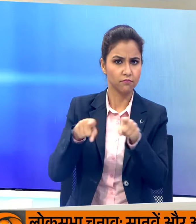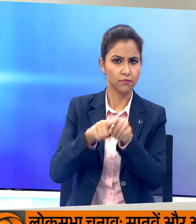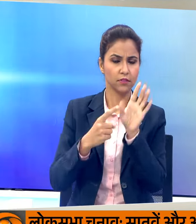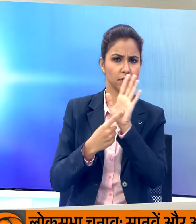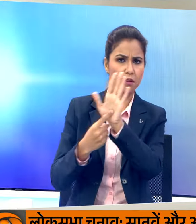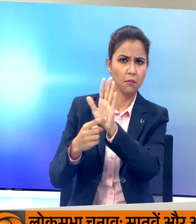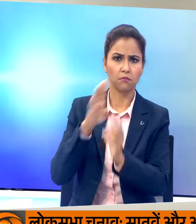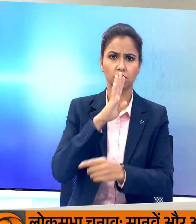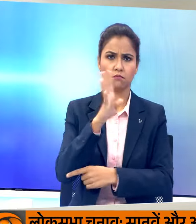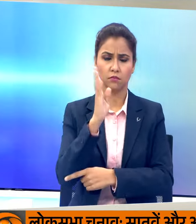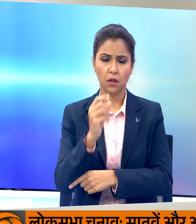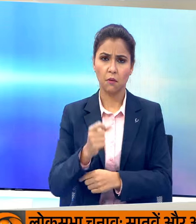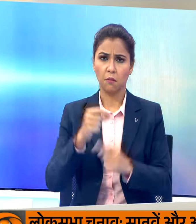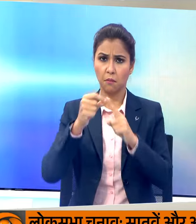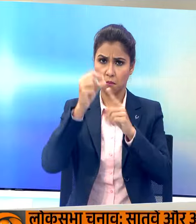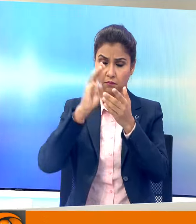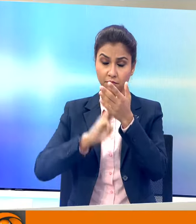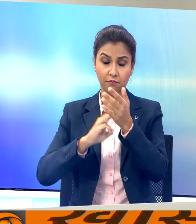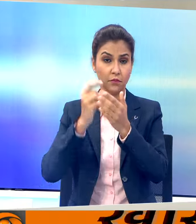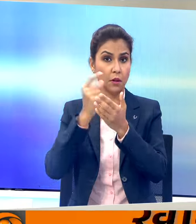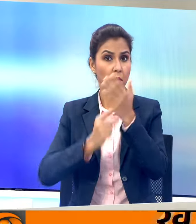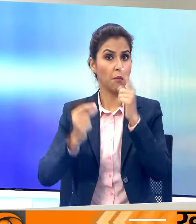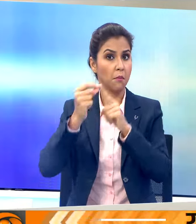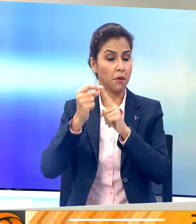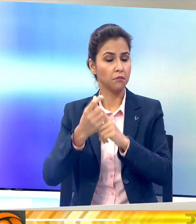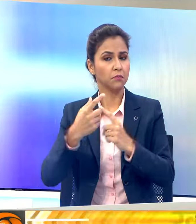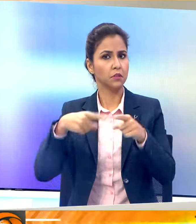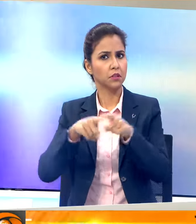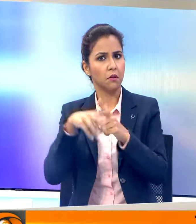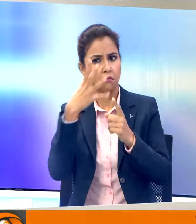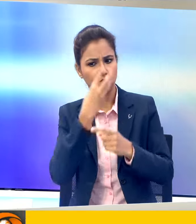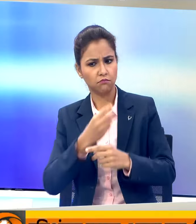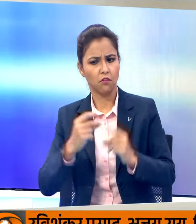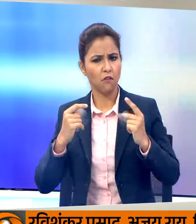मायावती लगातार चुनाव प्रचार को धार दे रही है